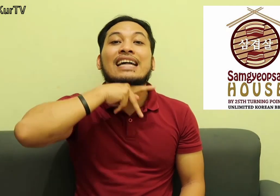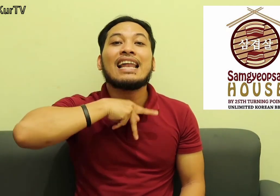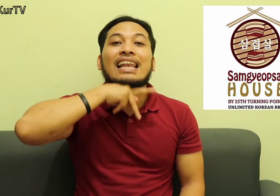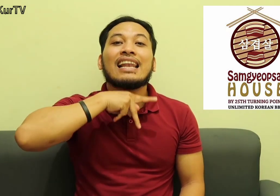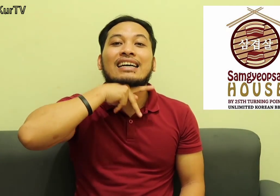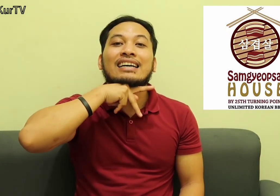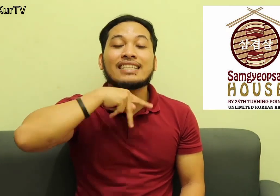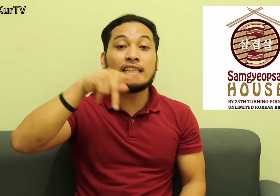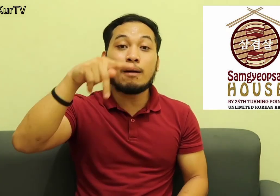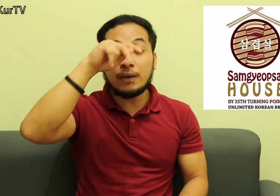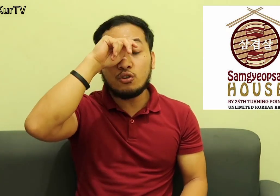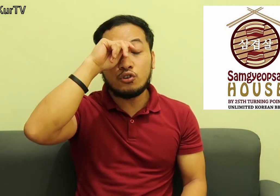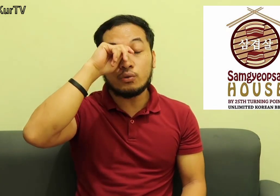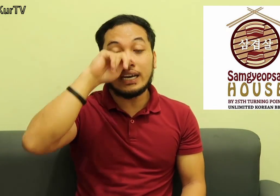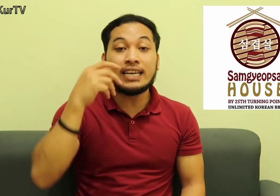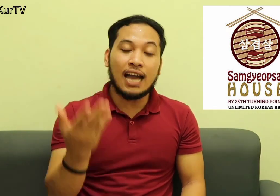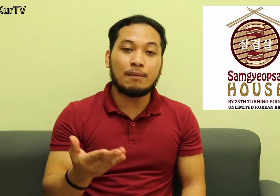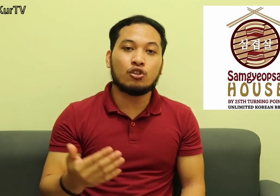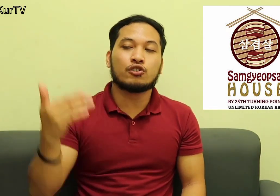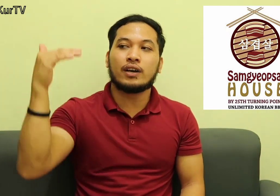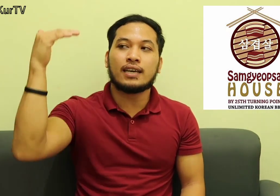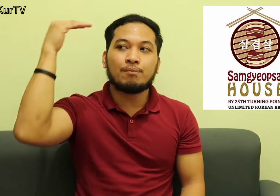Samgyupsal Kasi, diba pig yung usual na ginagamit doon So, ganyan